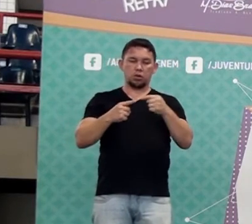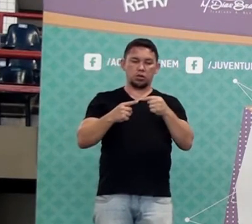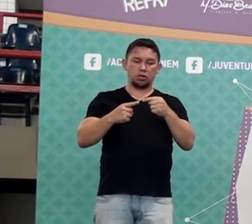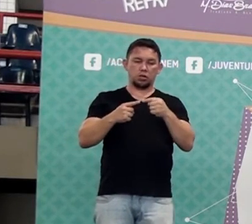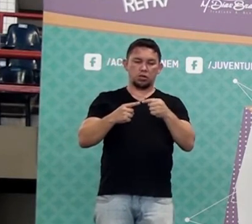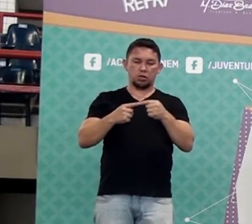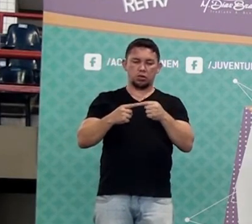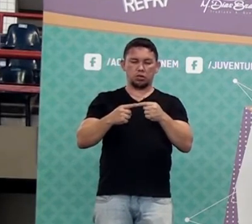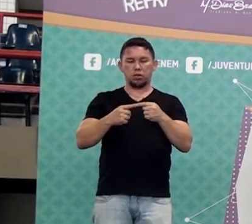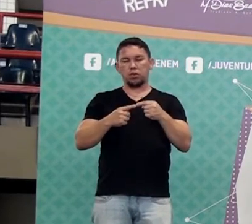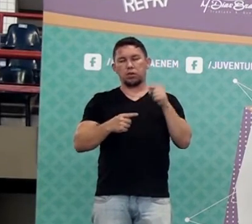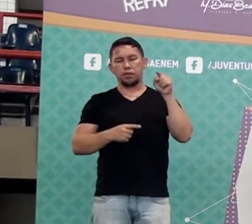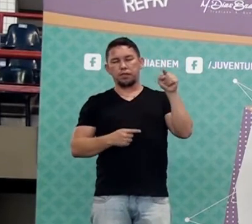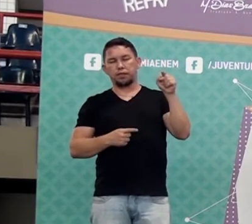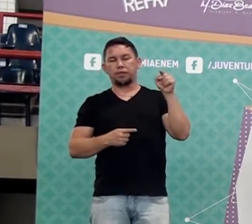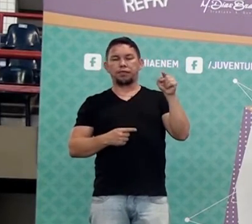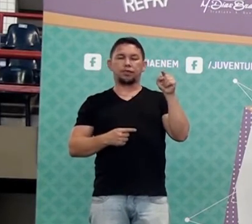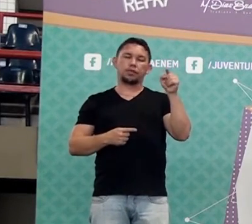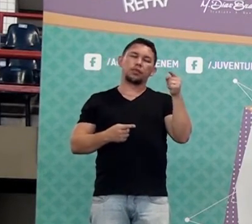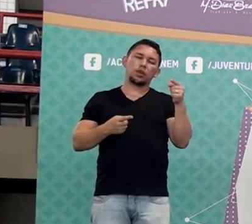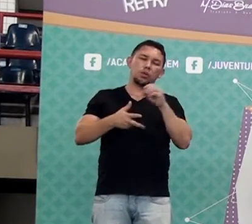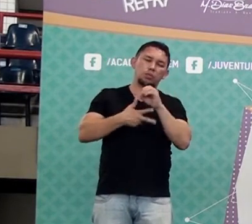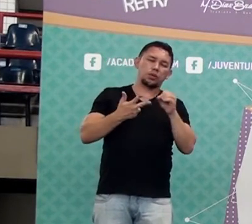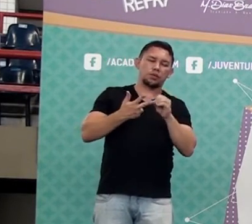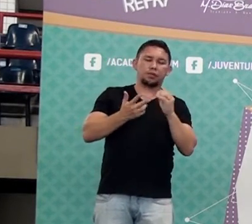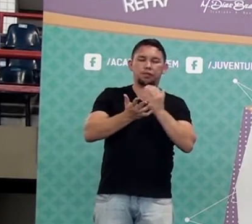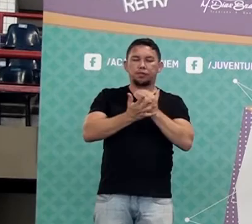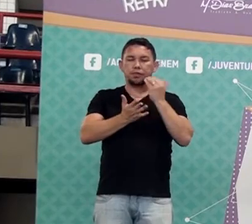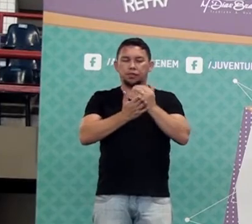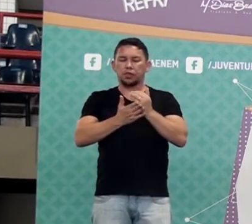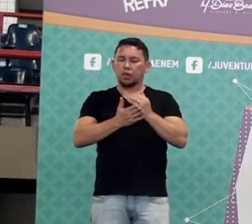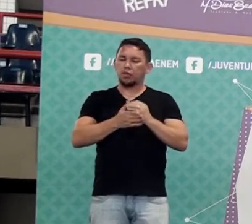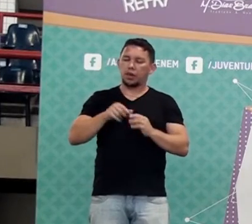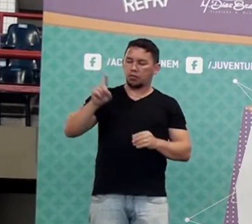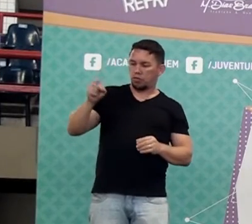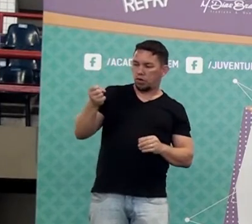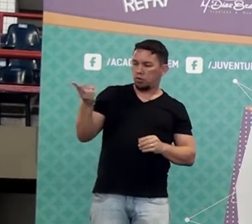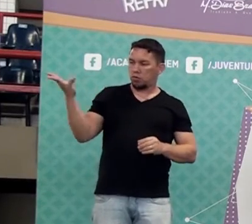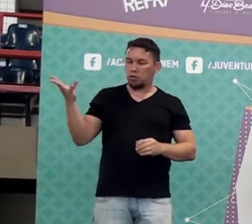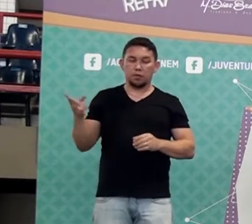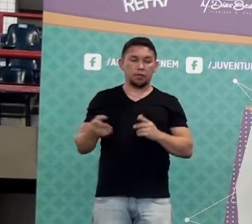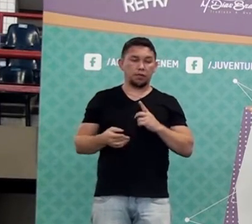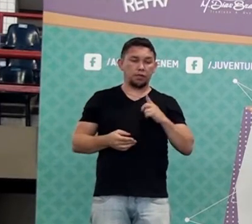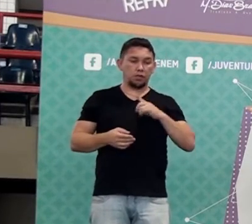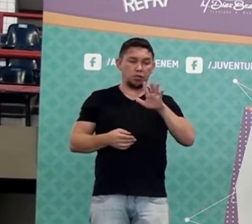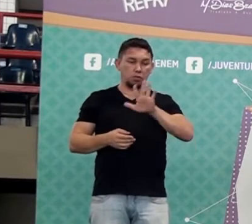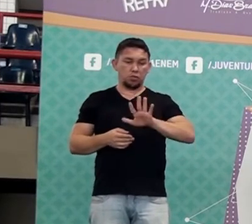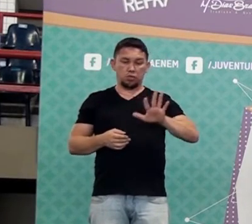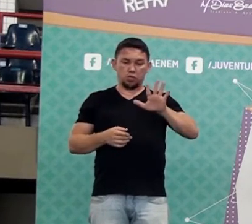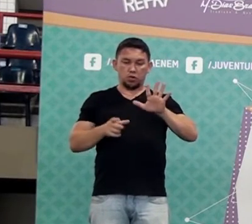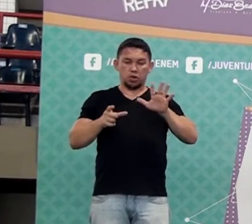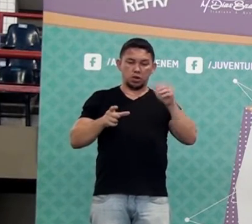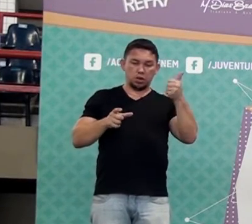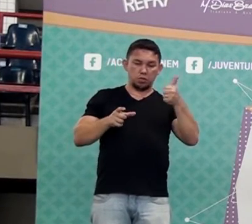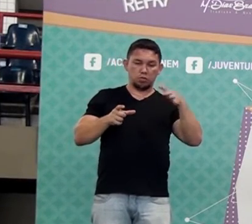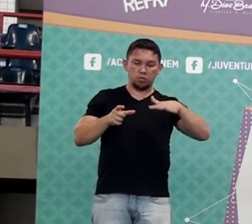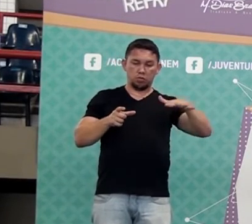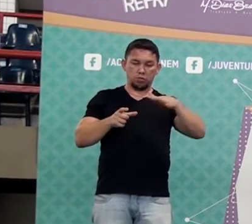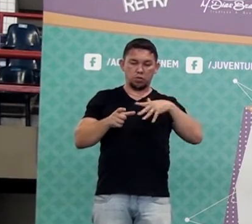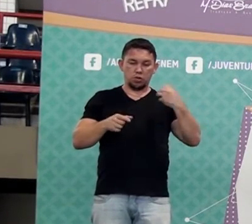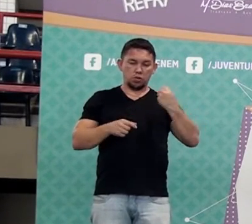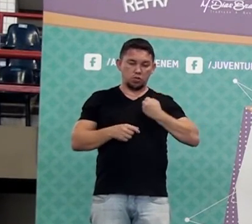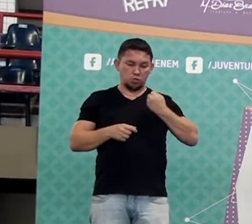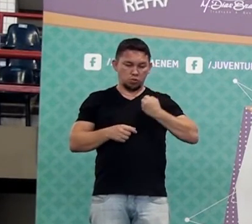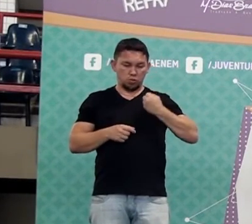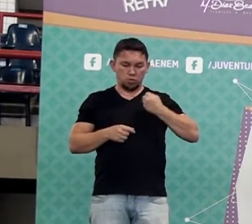Não é de 100 para 120 não, que é muito fácil, né? Vai cair o númerozinho quebrado. Por isso que essa parte da área 1, que ele fala de números